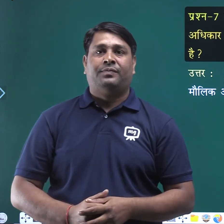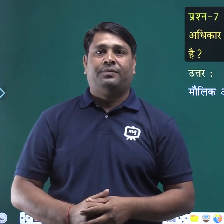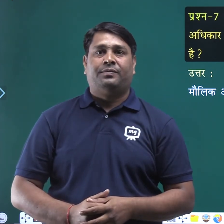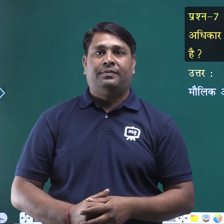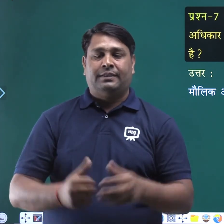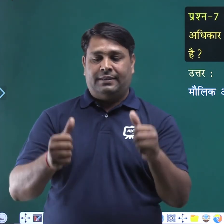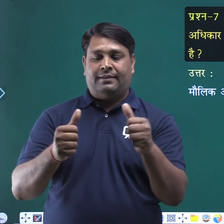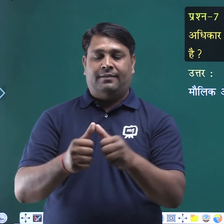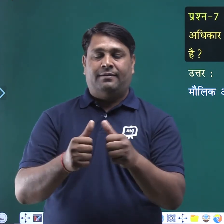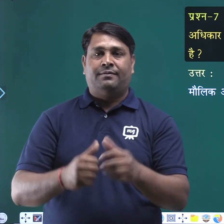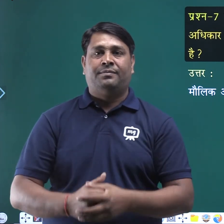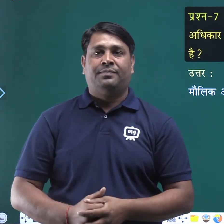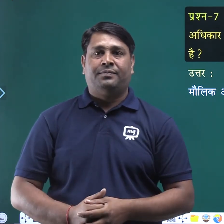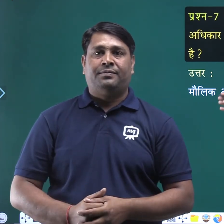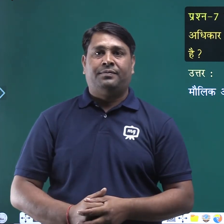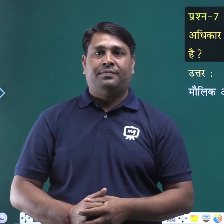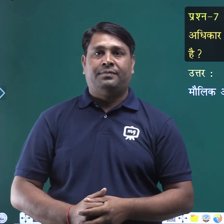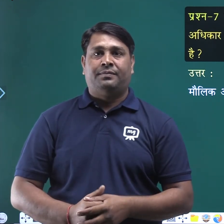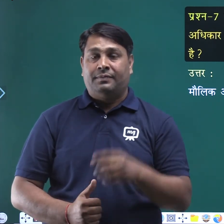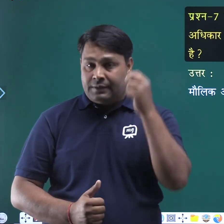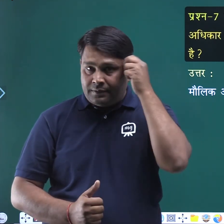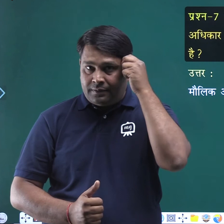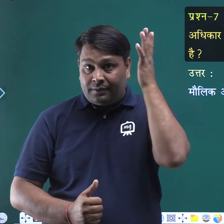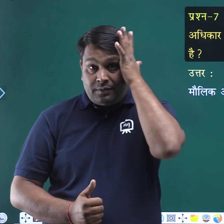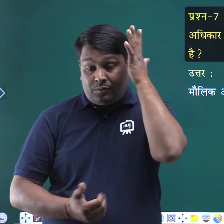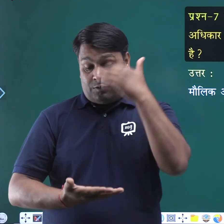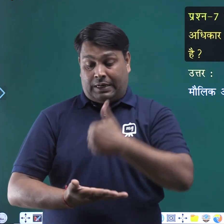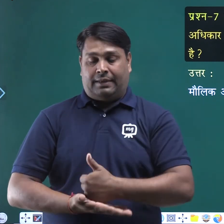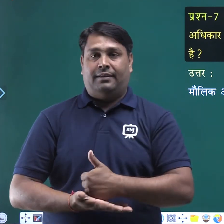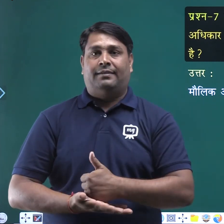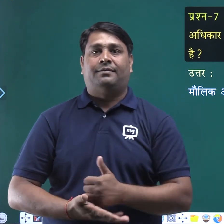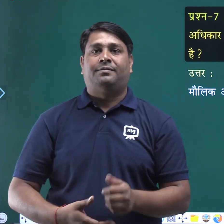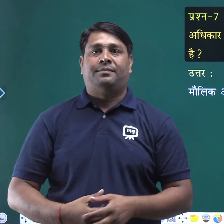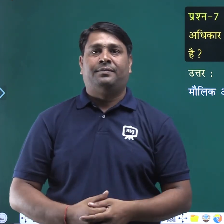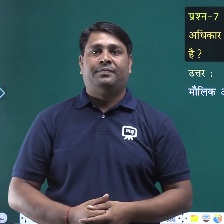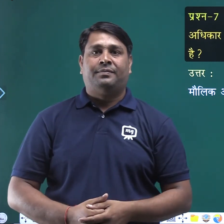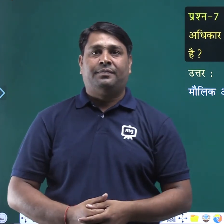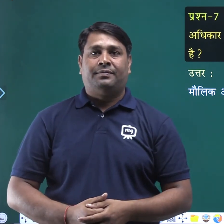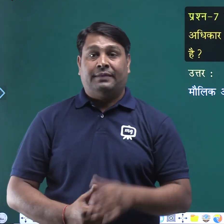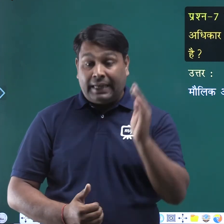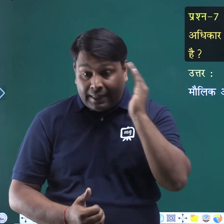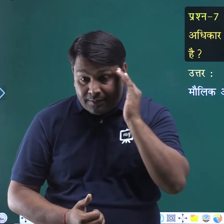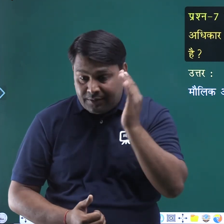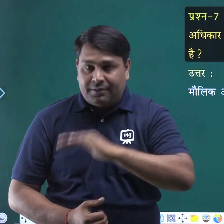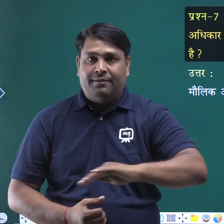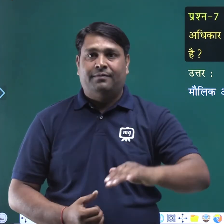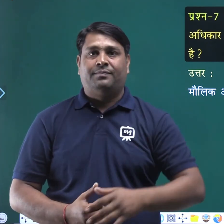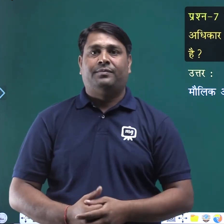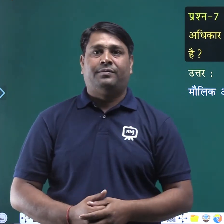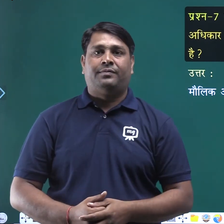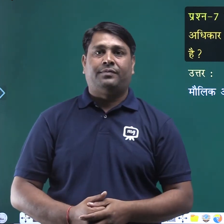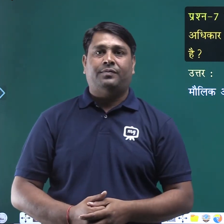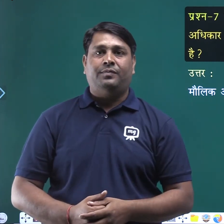उत्तर मौलिक अधिकार समझे बच्चों